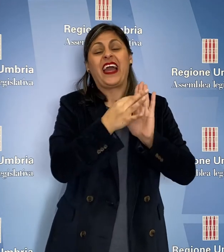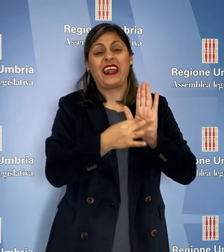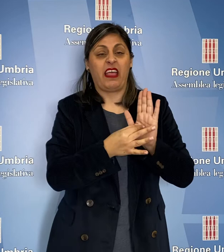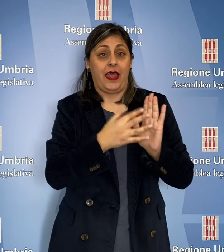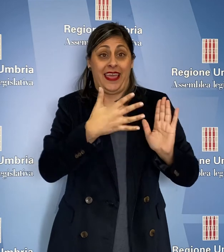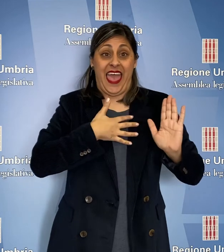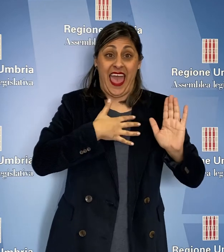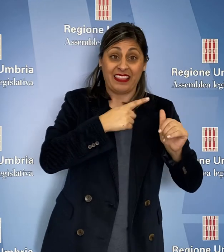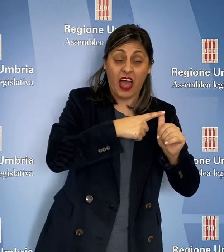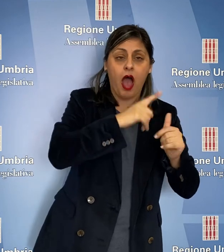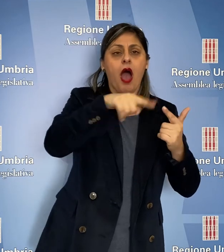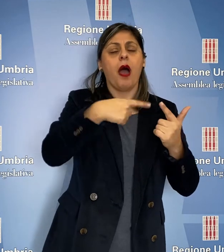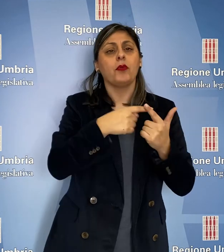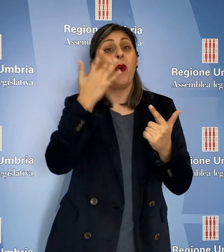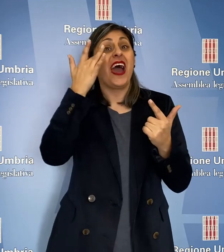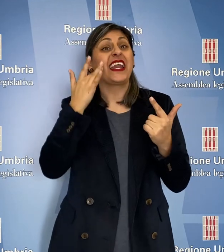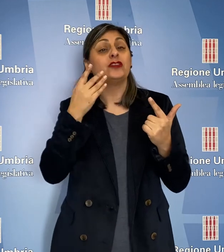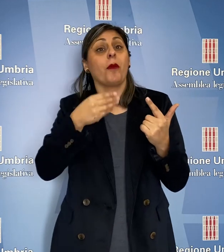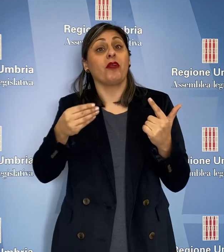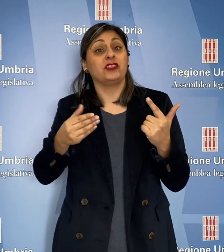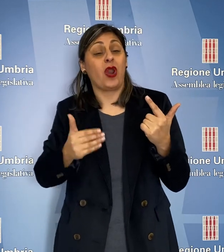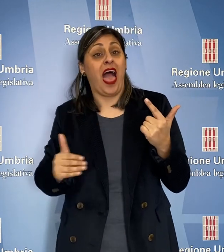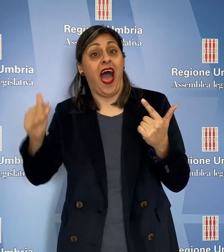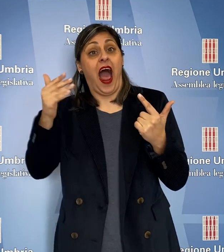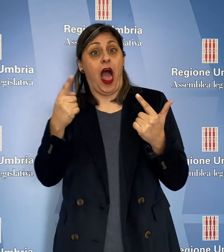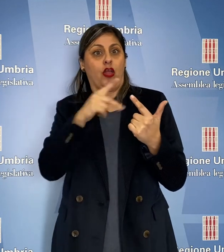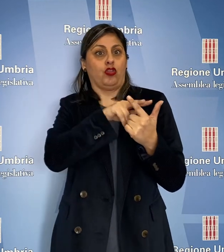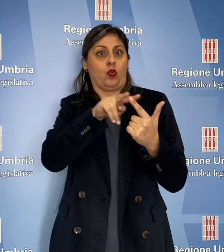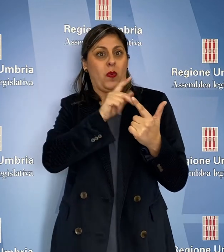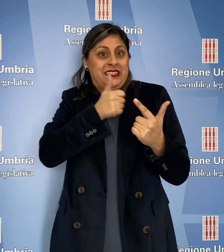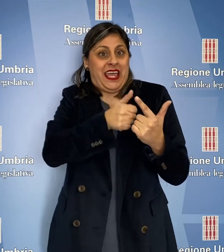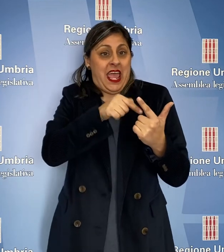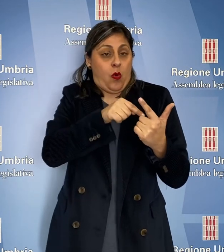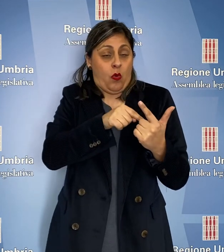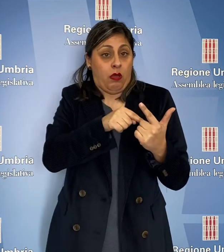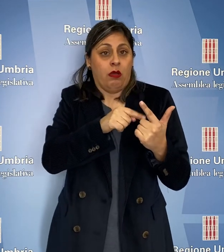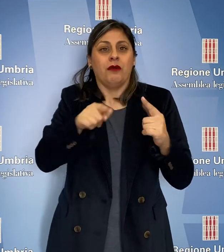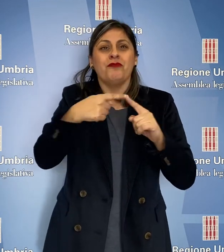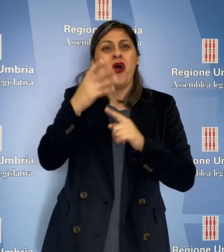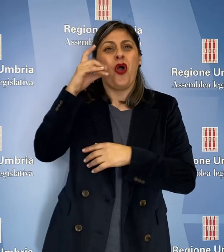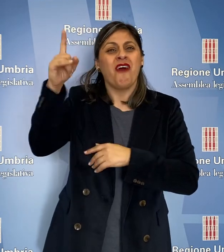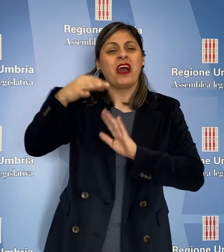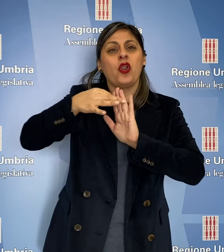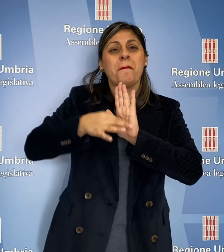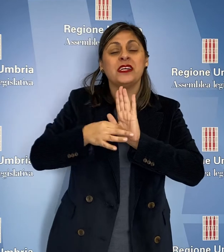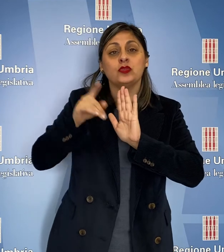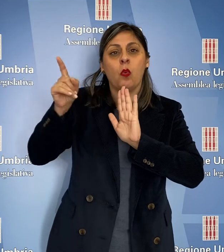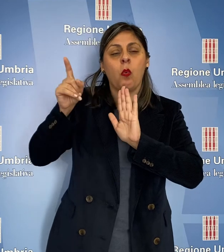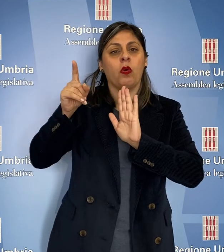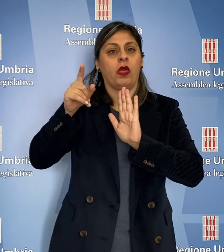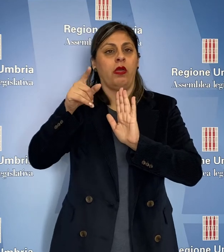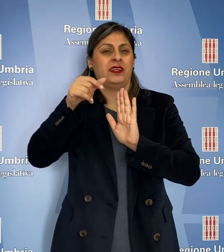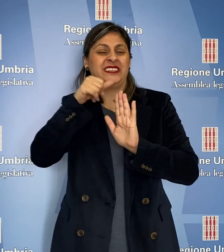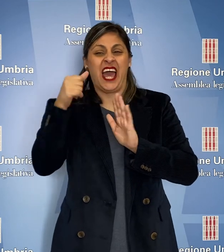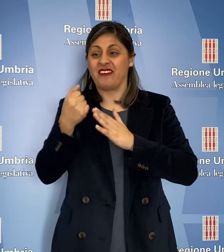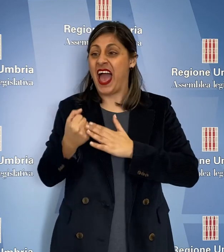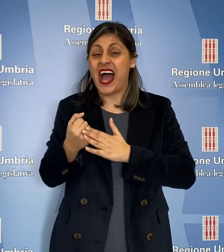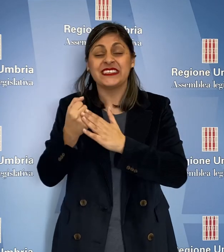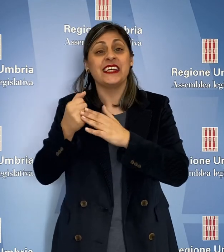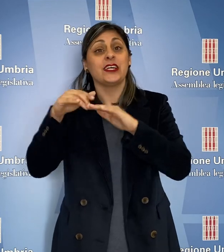anagrafico e di esposizione a rischio professionale, integrare le misure del governo per rafforzare l'assistenza domiciliare, buoni